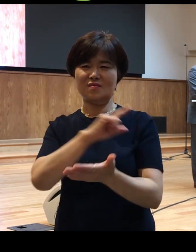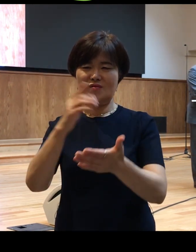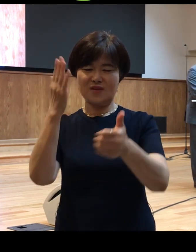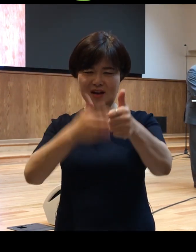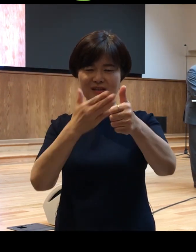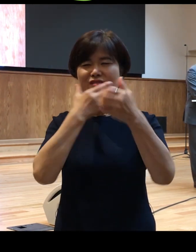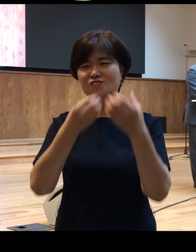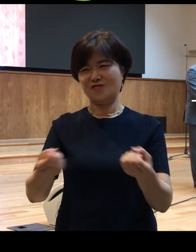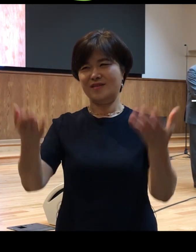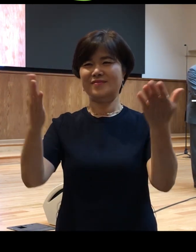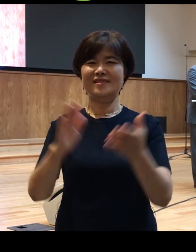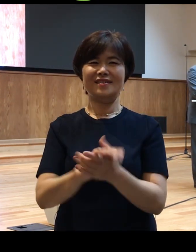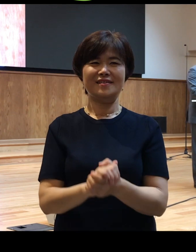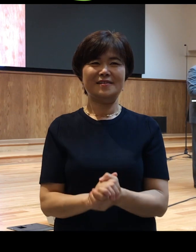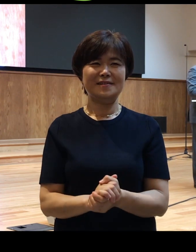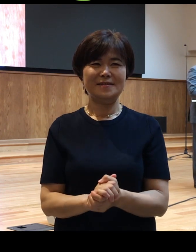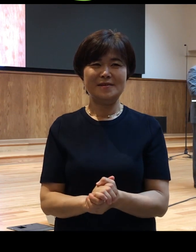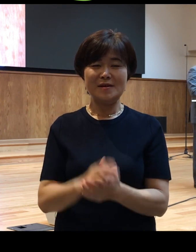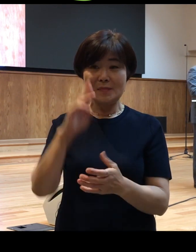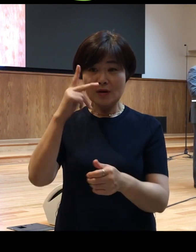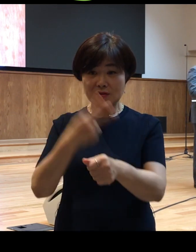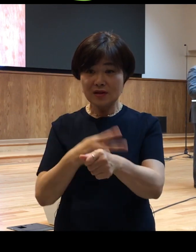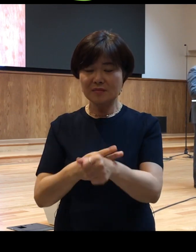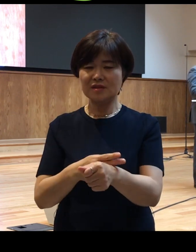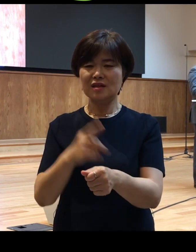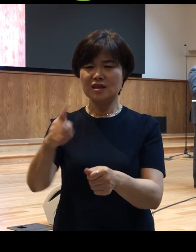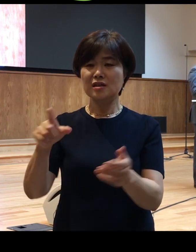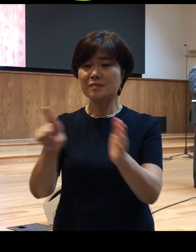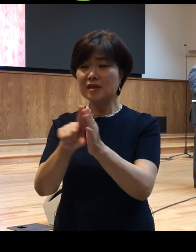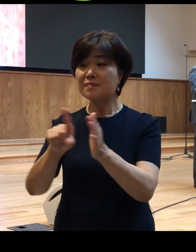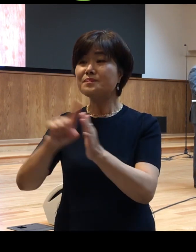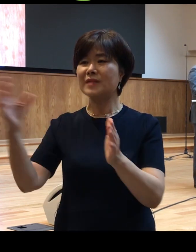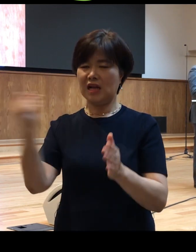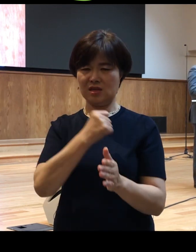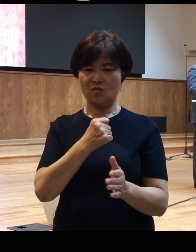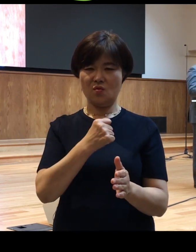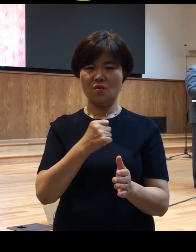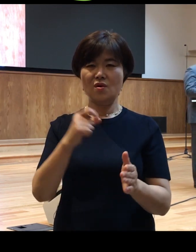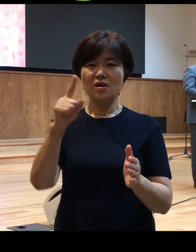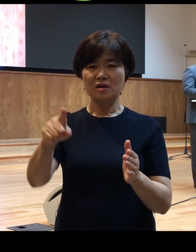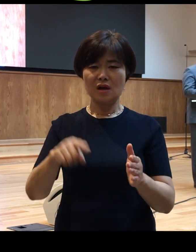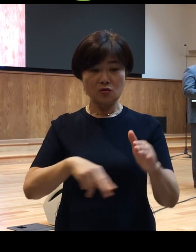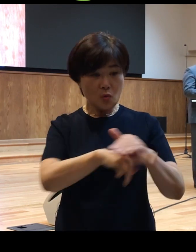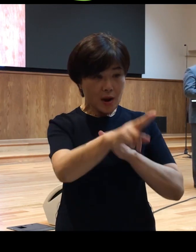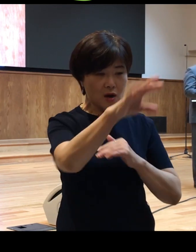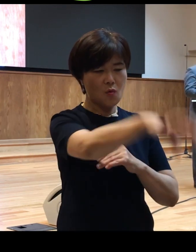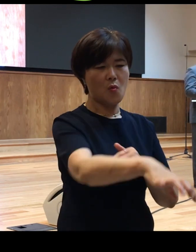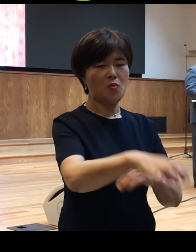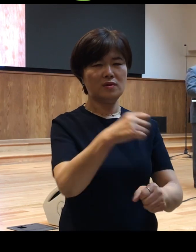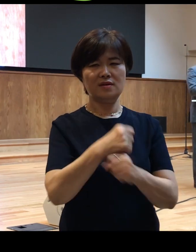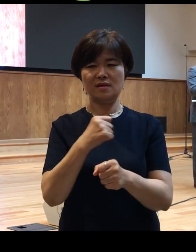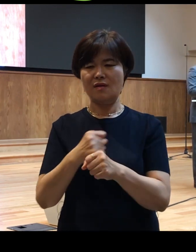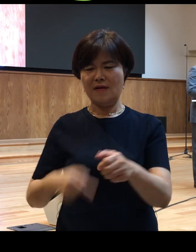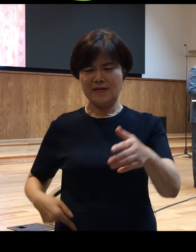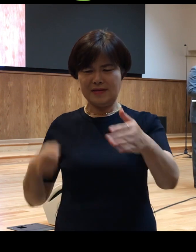그럼 바울은 그 믿음을 가지고 그가 도망친 그곳에서 담대하게 보금을